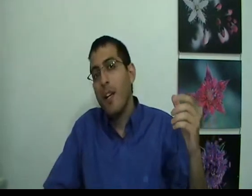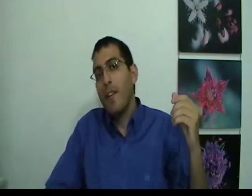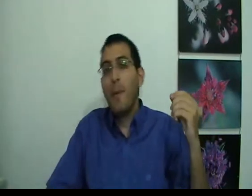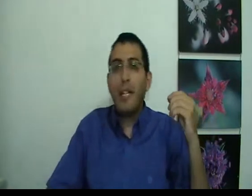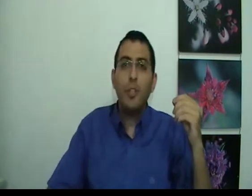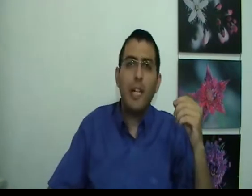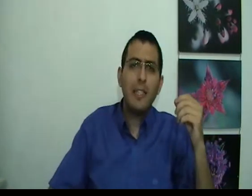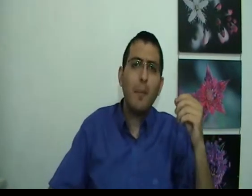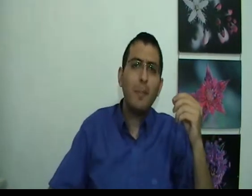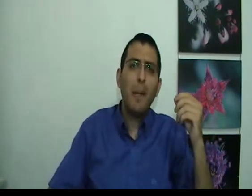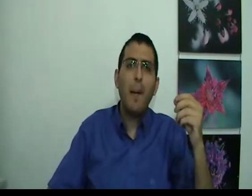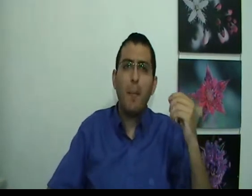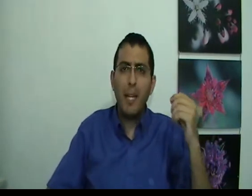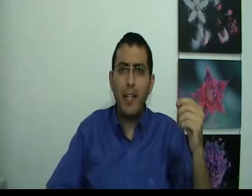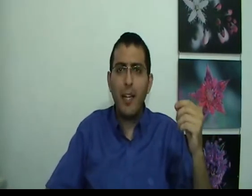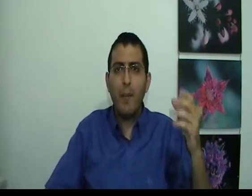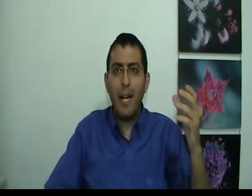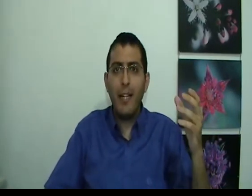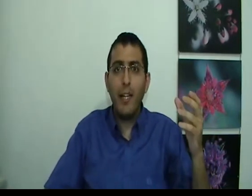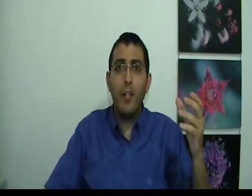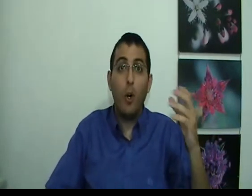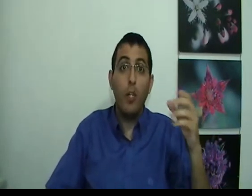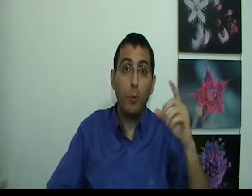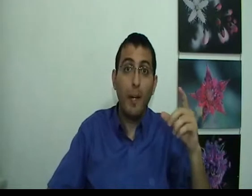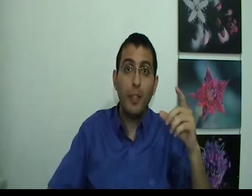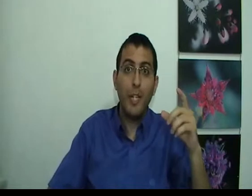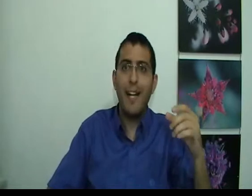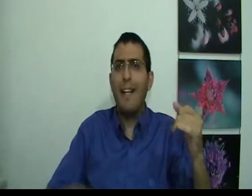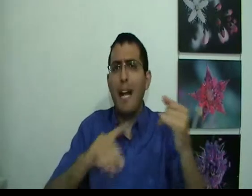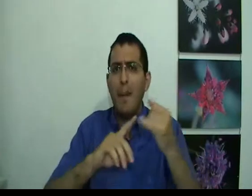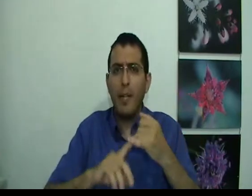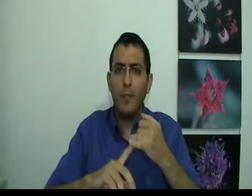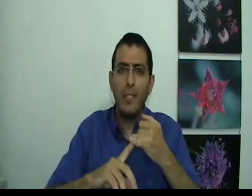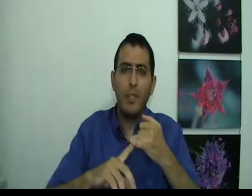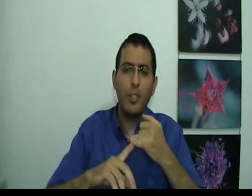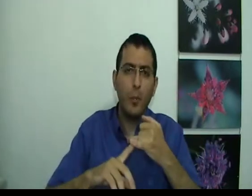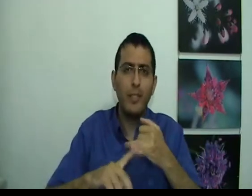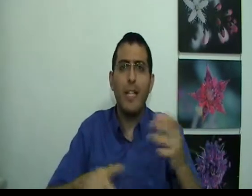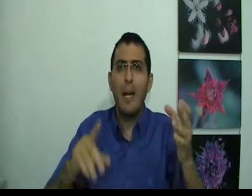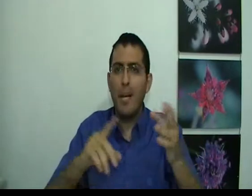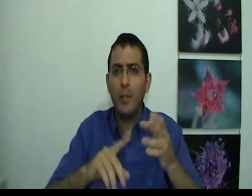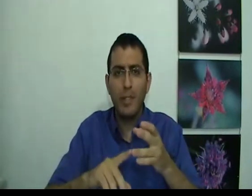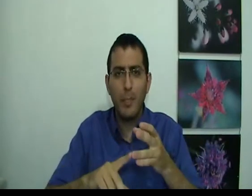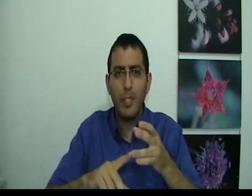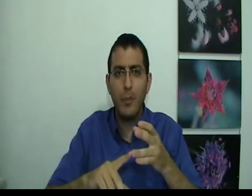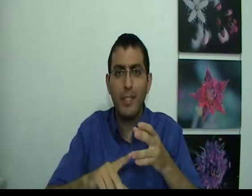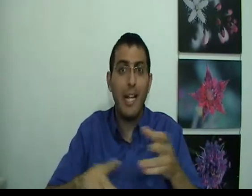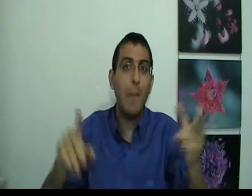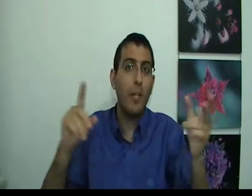ובנהלם ששאלת עצמו מספיק פעם מי אני ומה אני או לדוגמה את השאלה למה אני רוצה את מה שאני רוצה למה אני עושה את מה שאני עושה למה אני